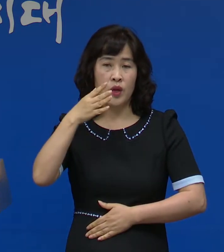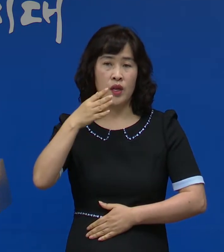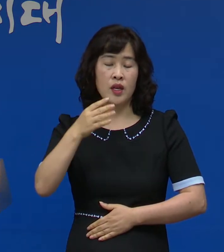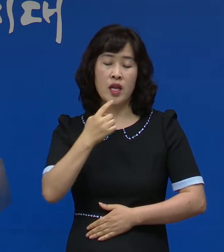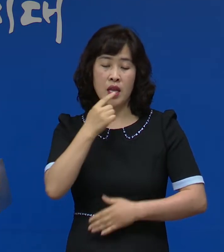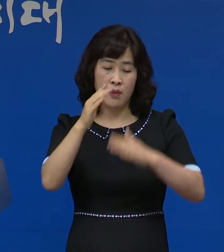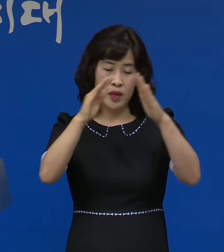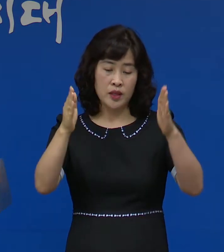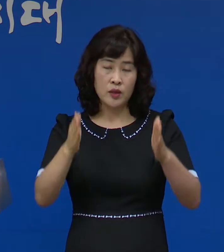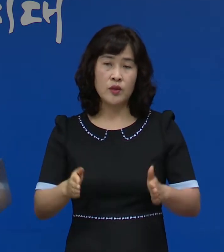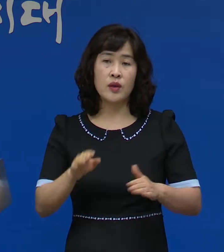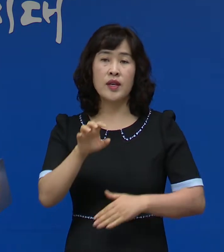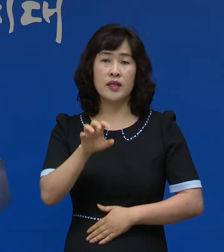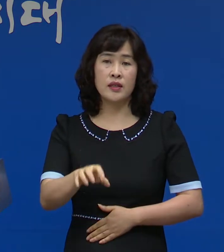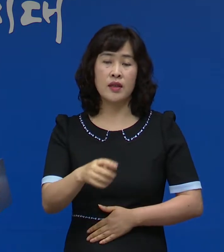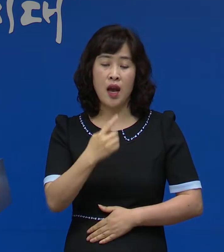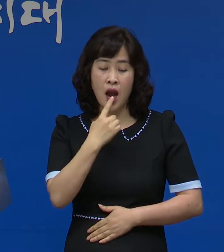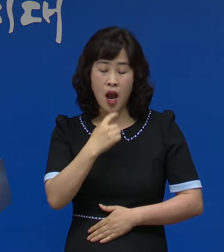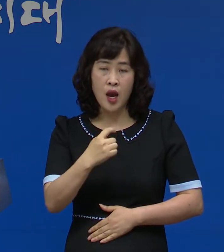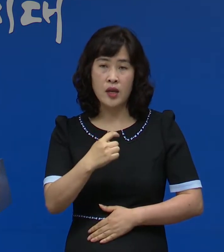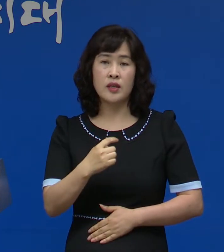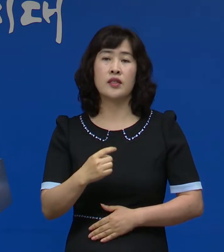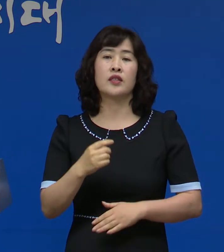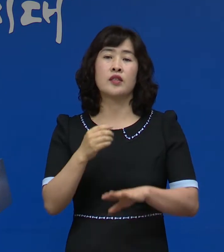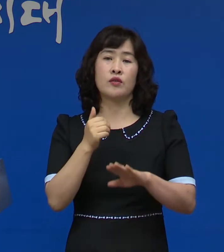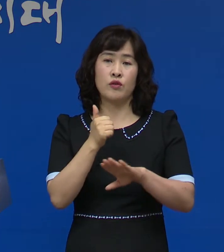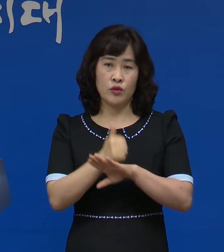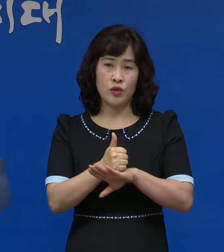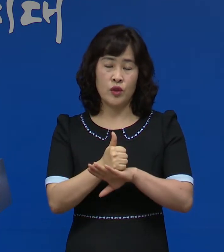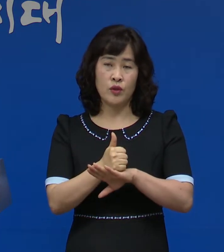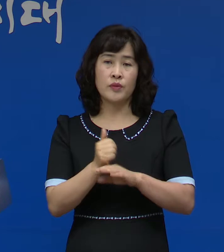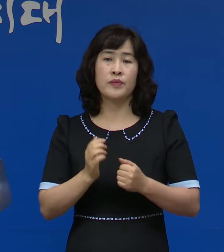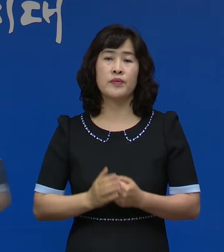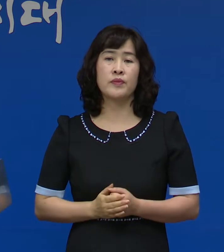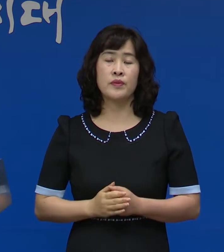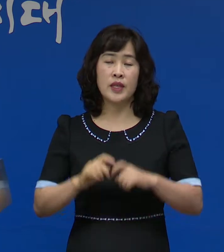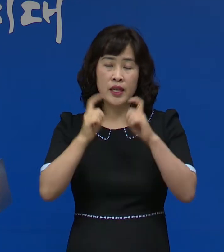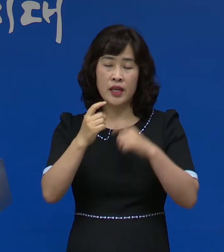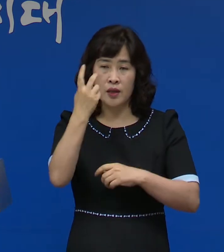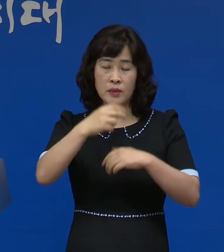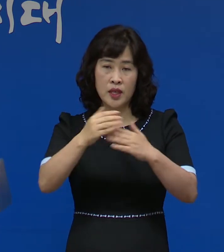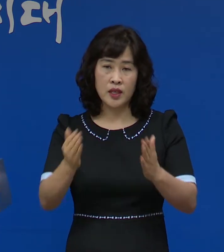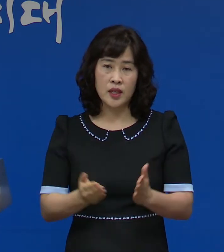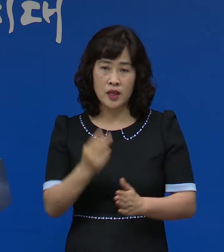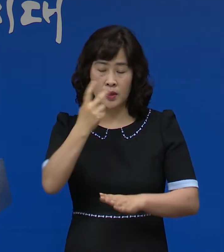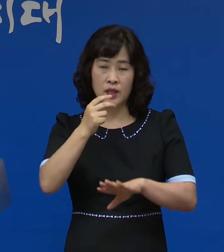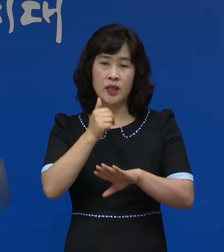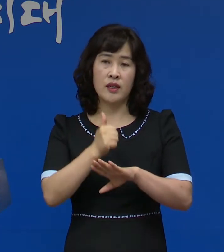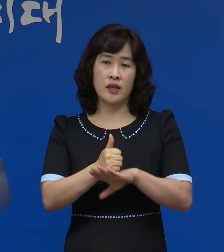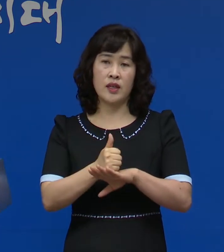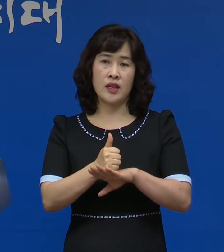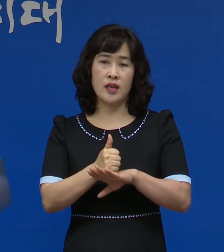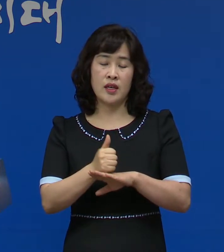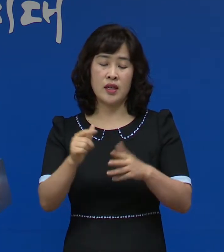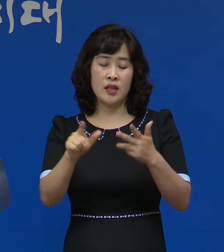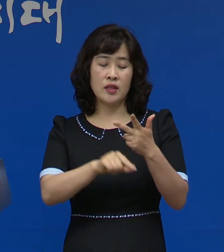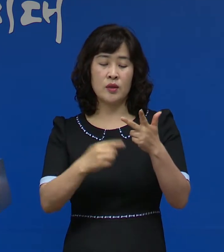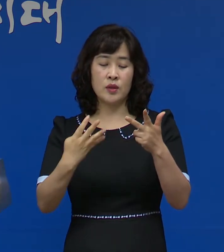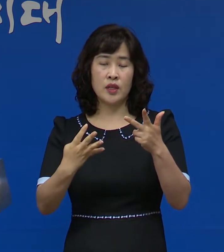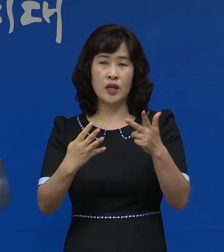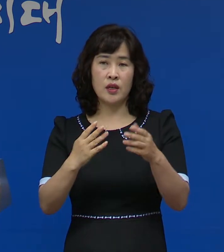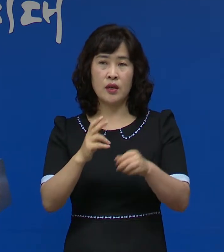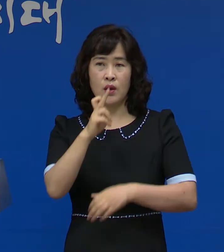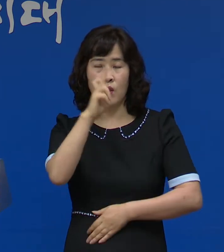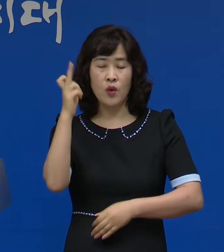선별진료소에서 검체를 채취하였고 민간검사기관 검사 결과 4일 오후